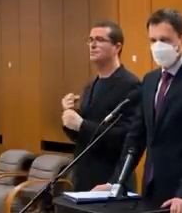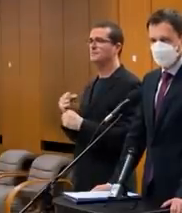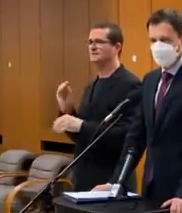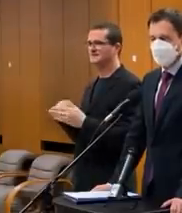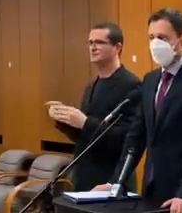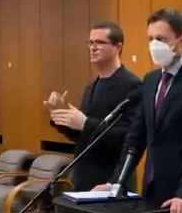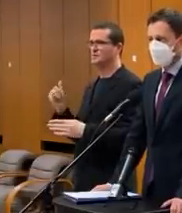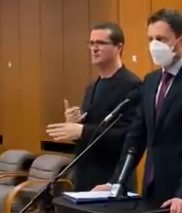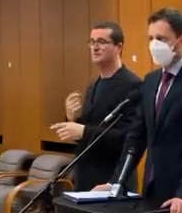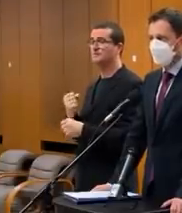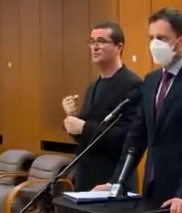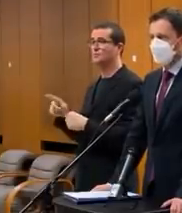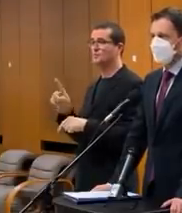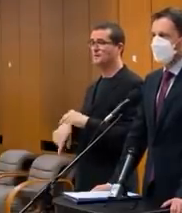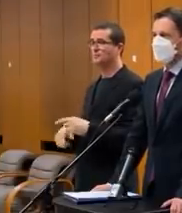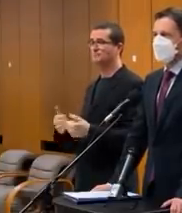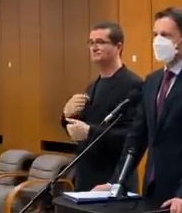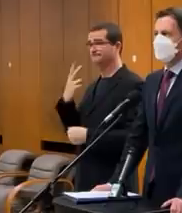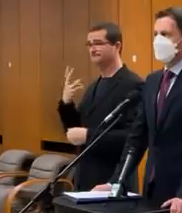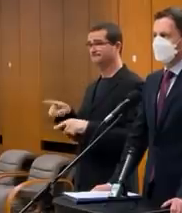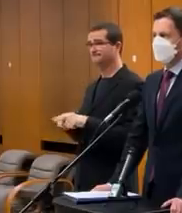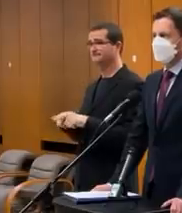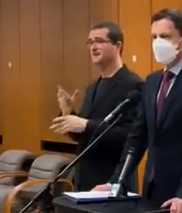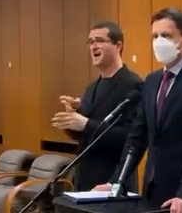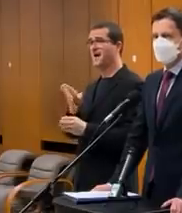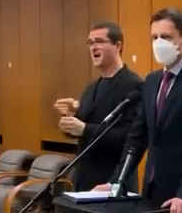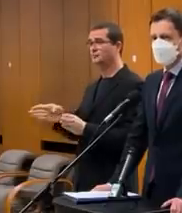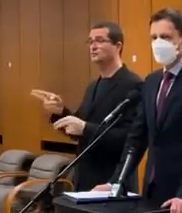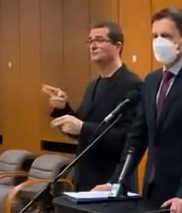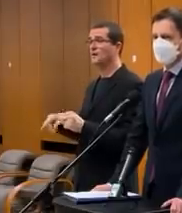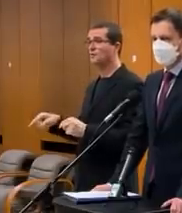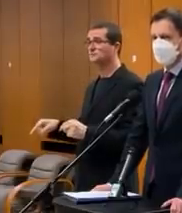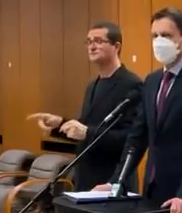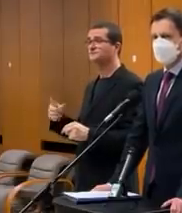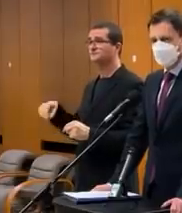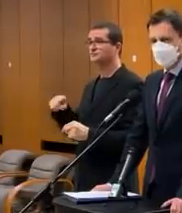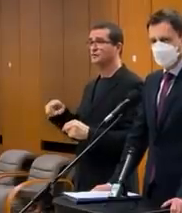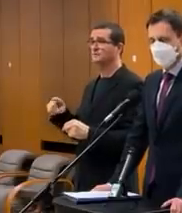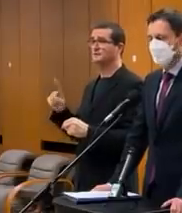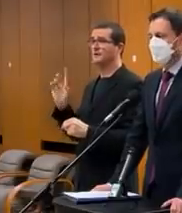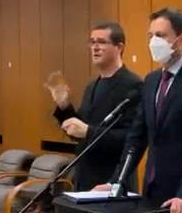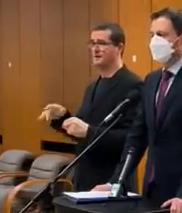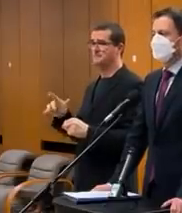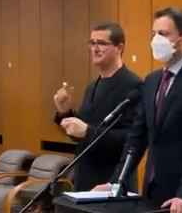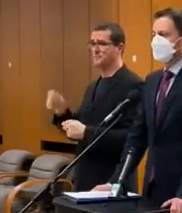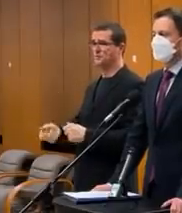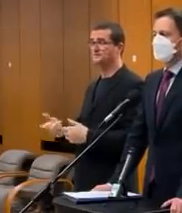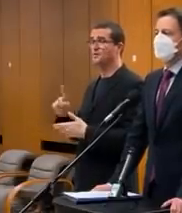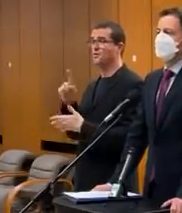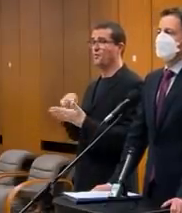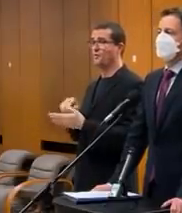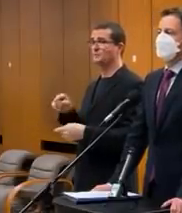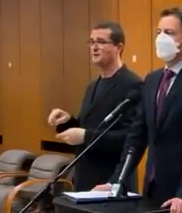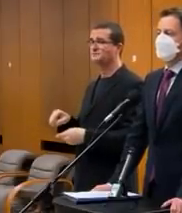tú chybu. Neurobme tú chybu, pretože vidíme, že každý ten variant na konci dňa sa všade dostal. Otázka je,